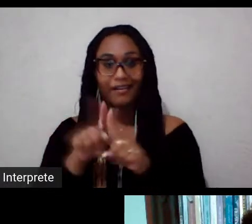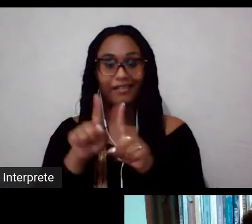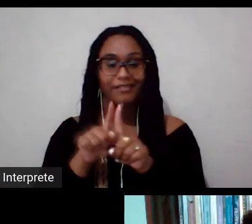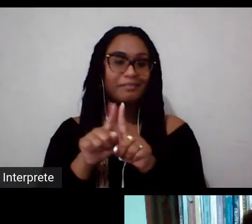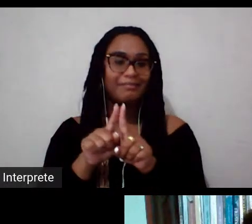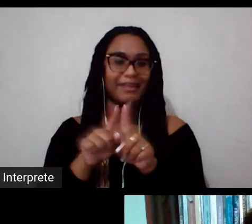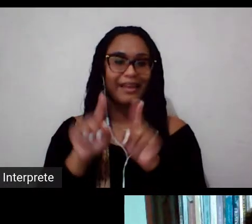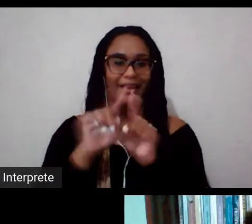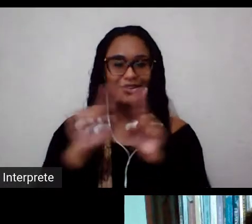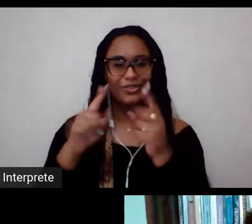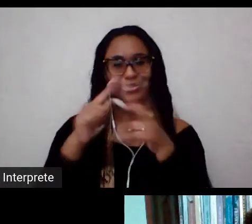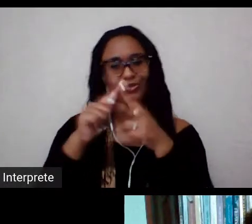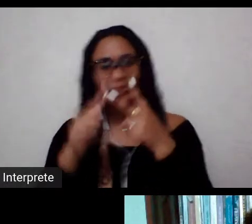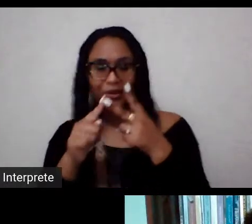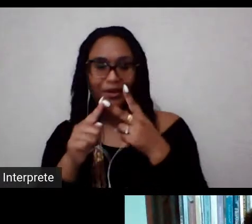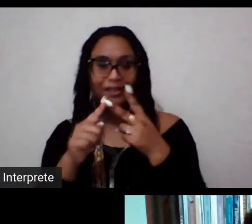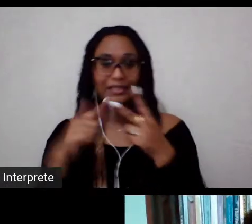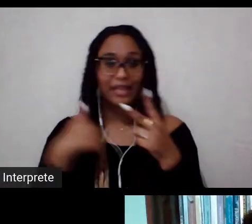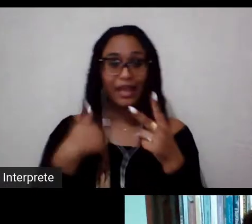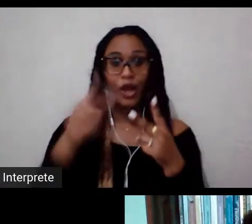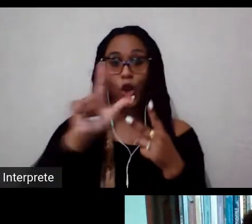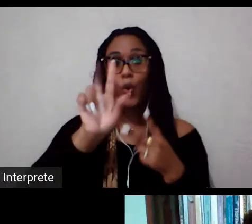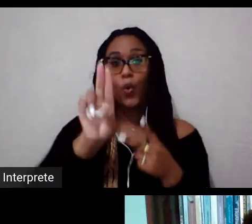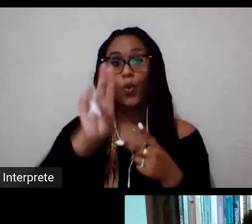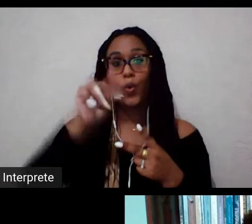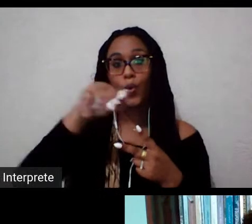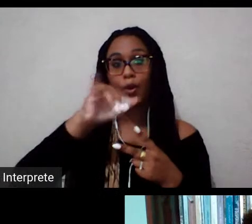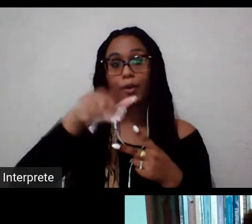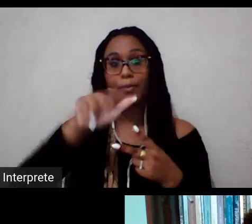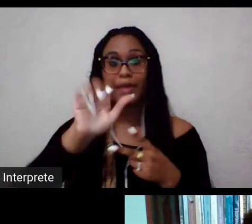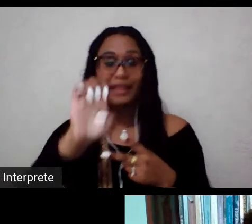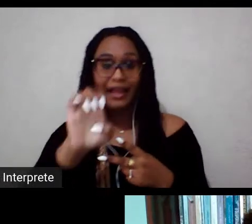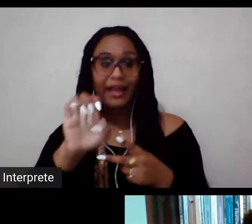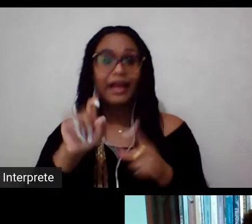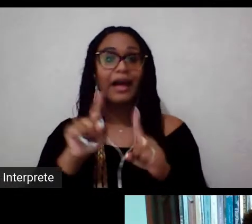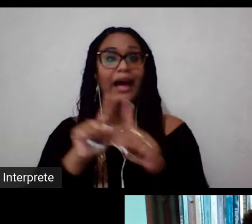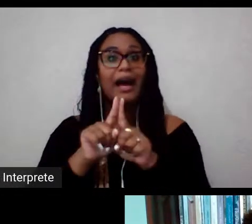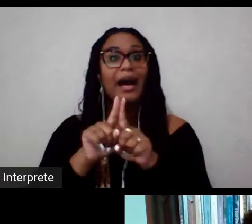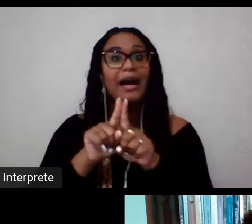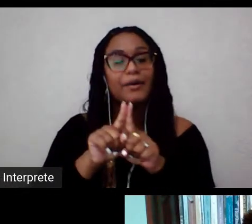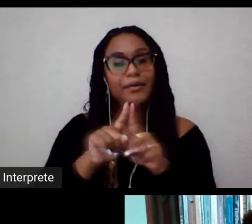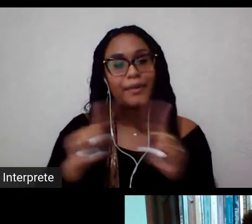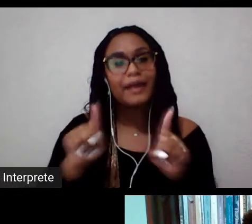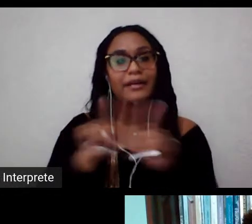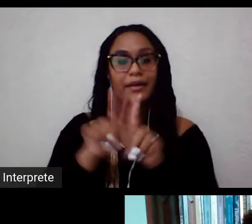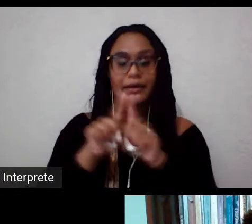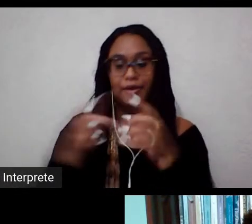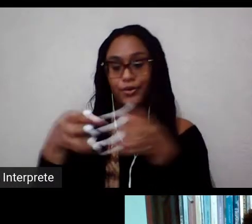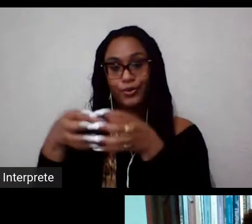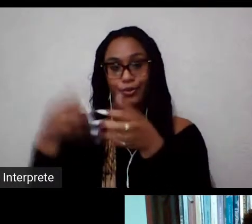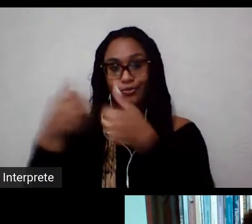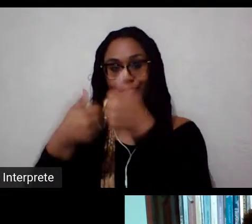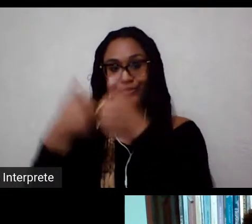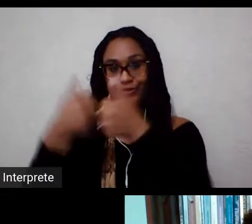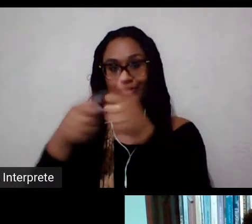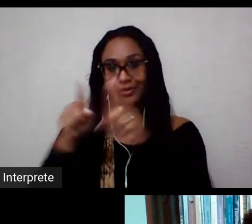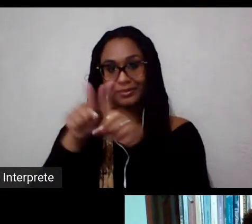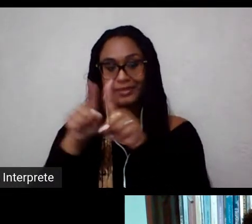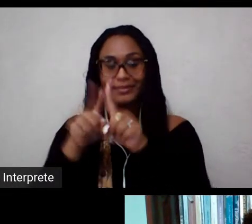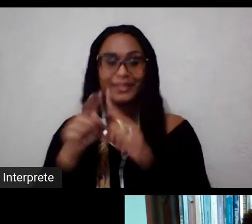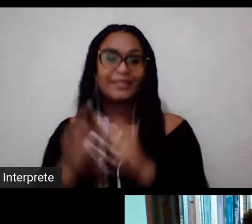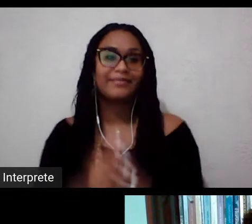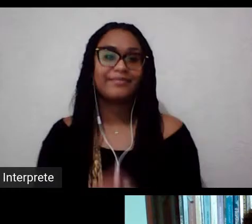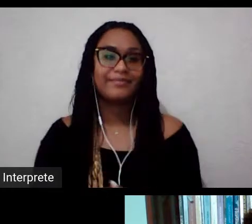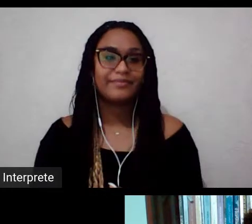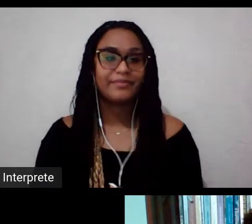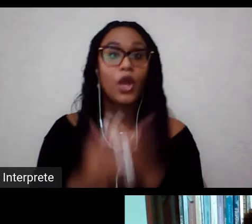Business Alumni, mas eu também trabalho na equipe de comunicação do Museu do Futebol. Só que hoje eu estou aqui para falar um pouquinho